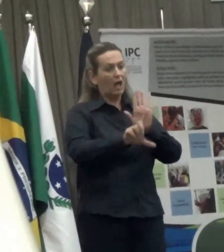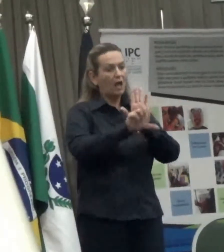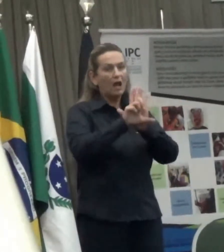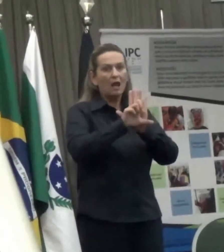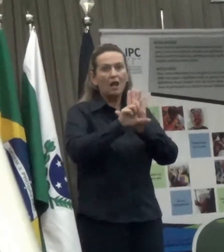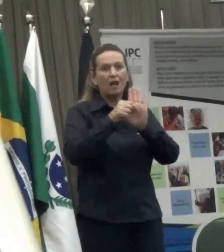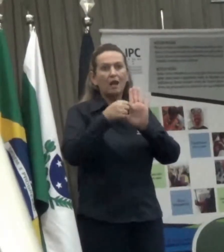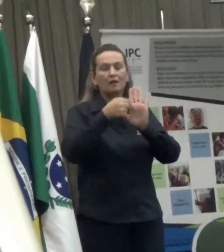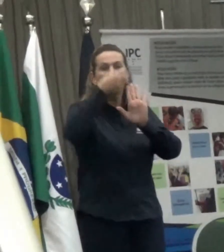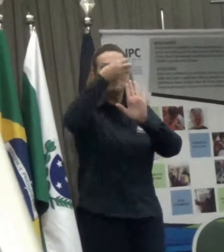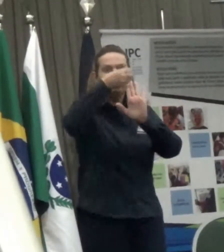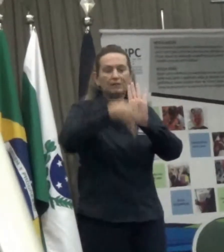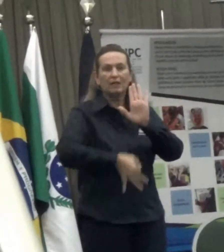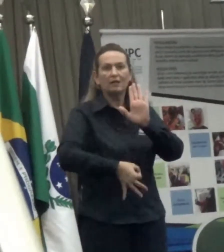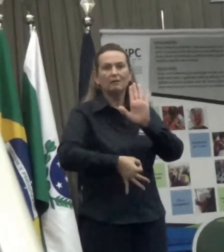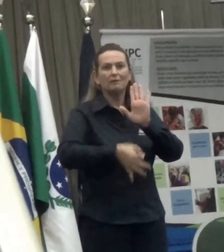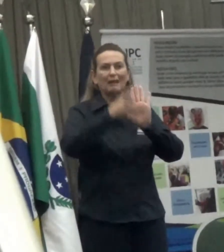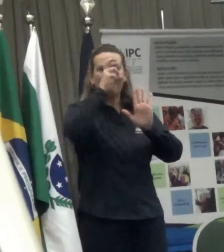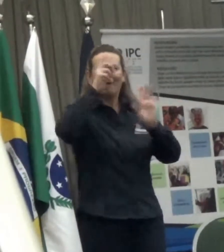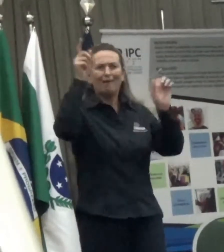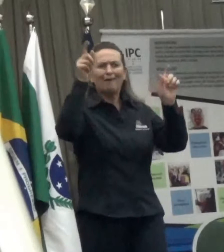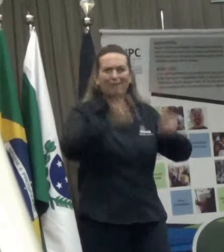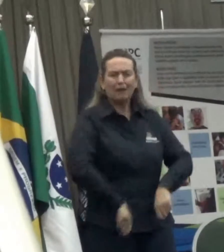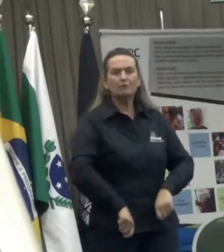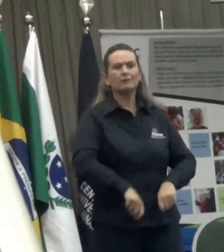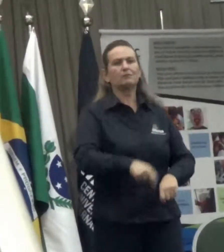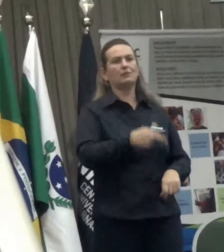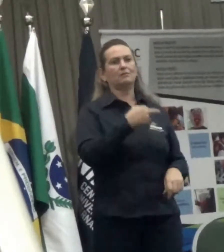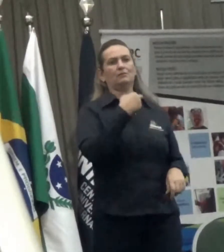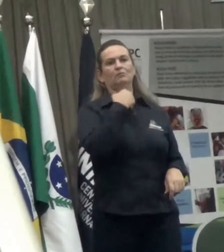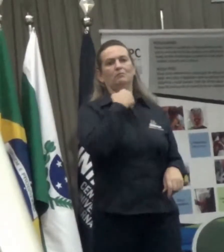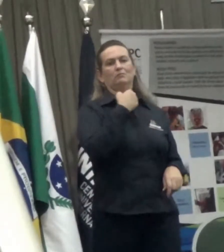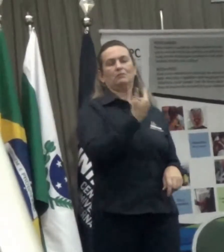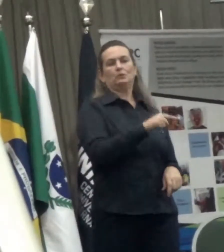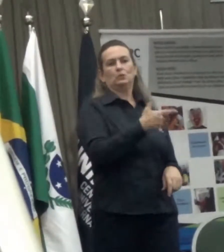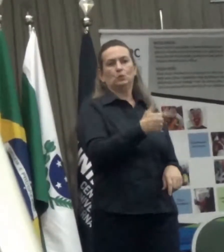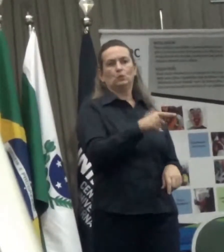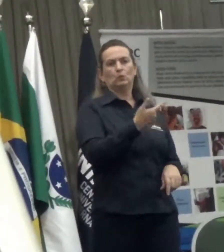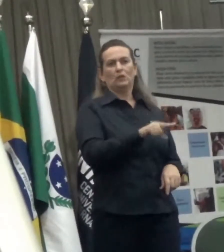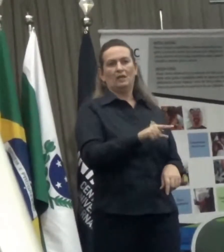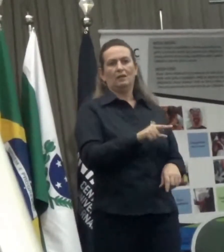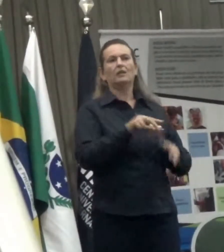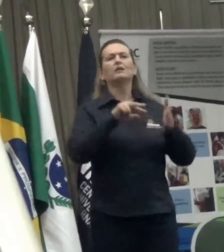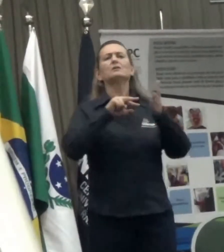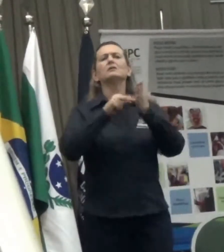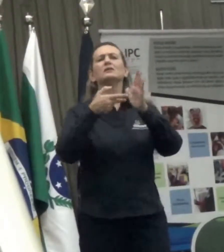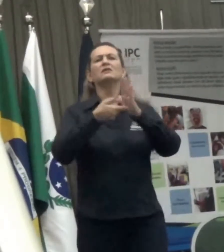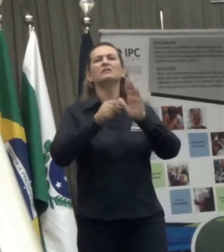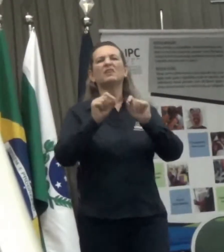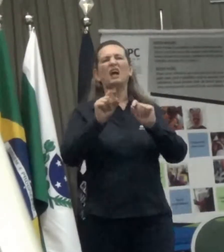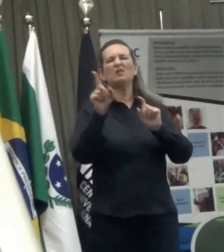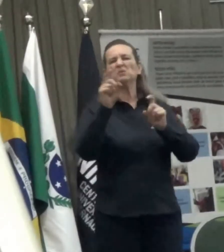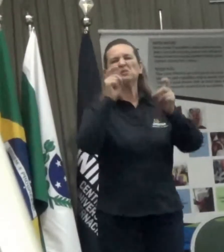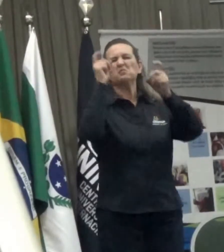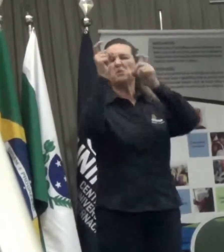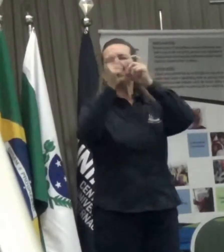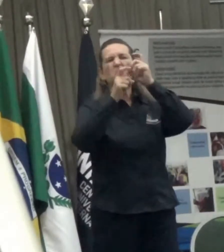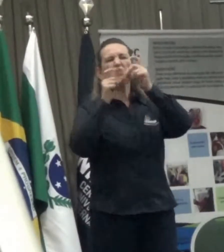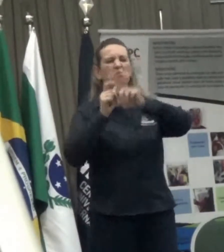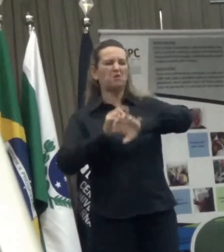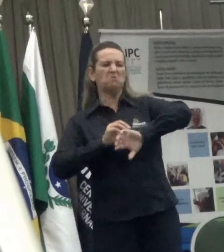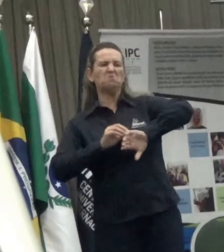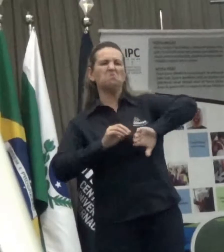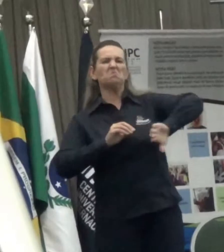são absolutamente incapazes, ponto, significa que é uma pessoa a menos no mundo, é uma pessoa que está